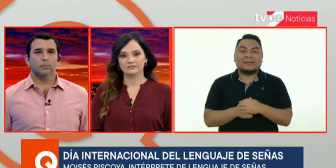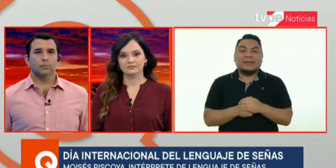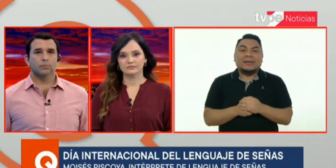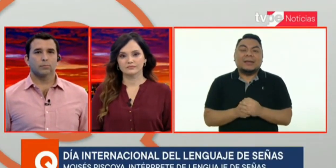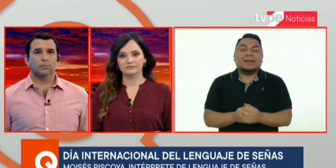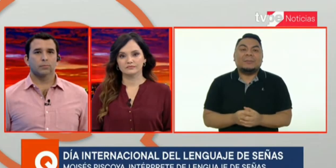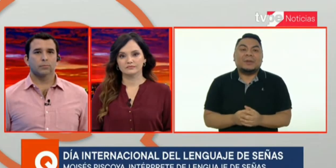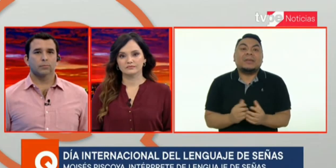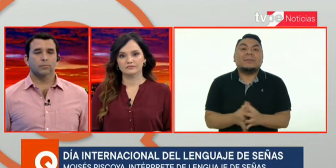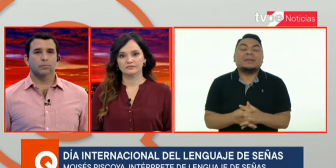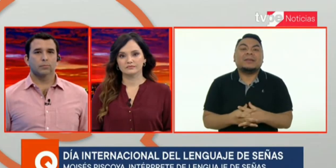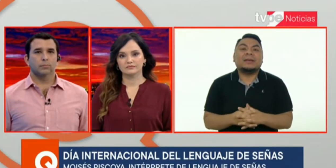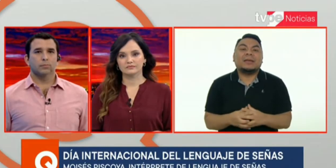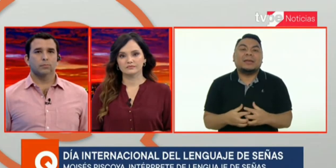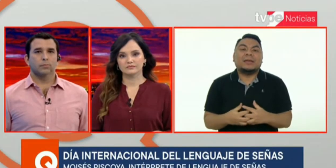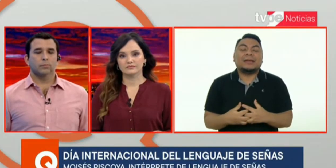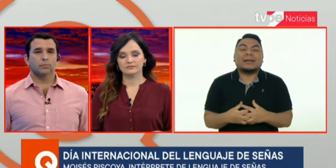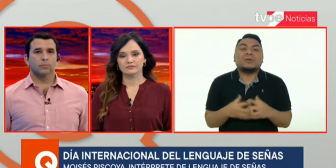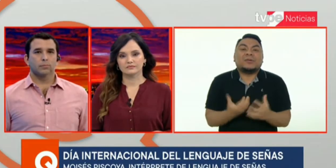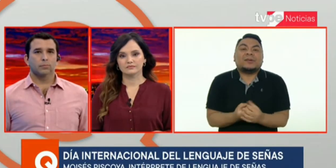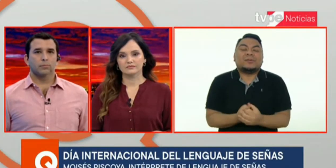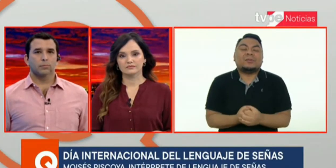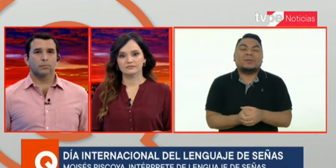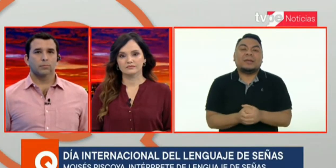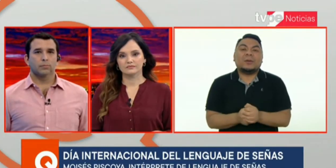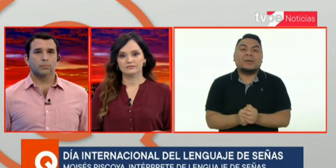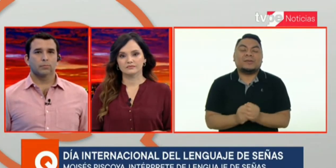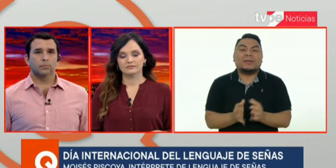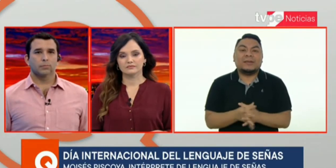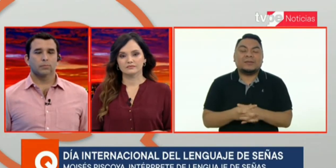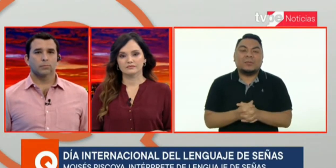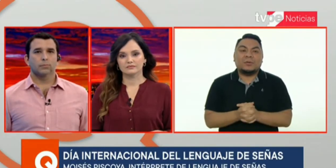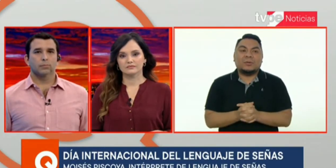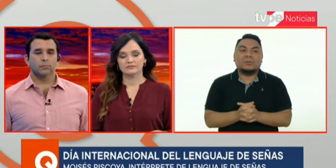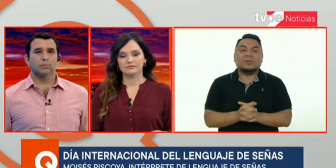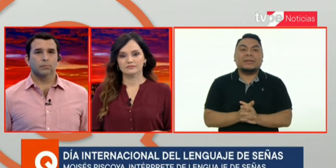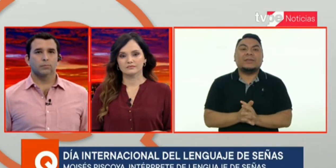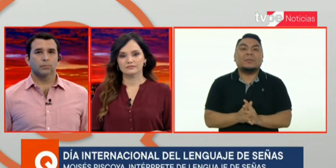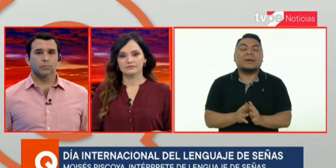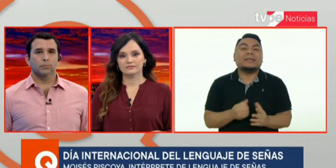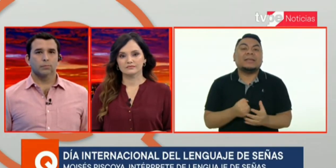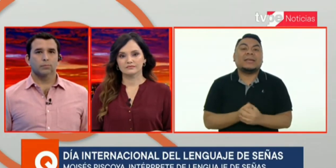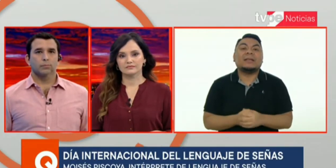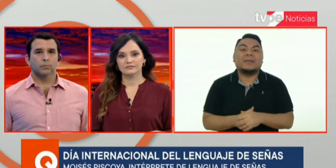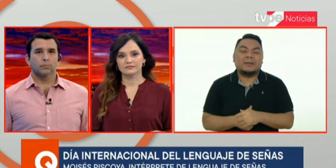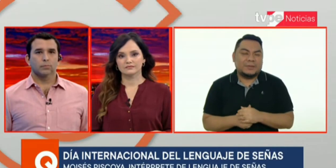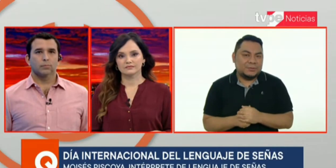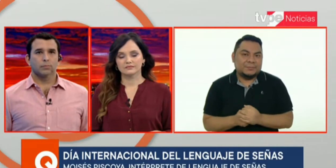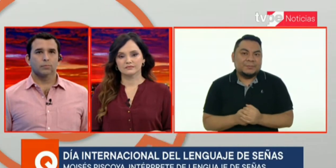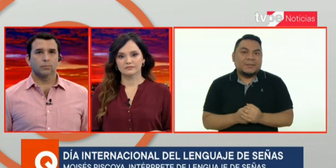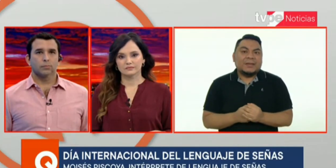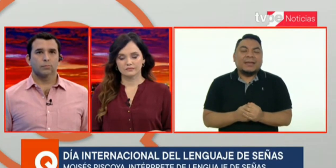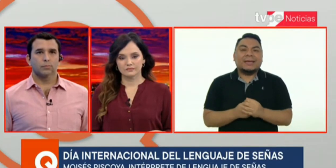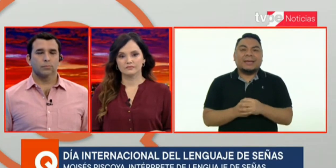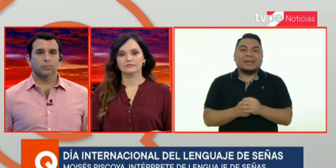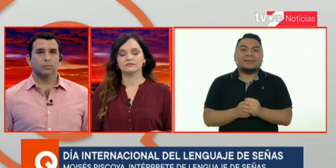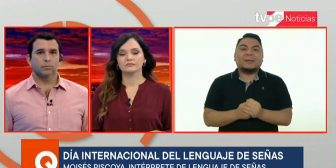primeramente reconocer su lengua de señas como un idioma indígena más del Perú. Estamos